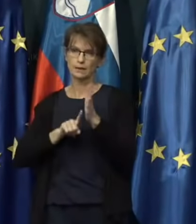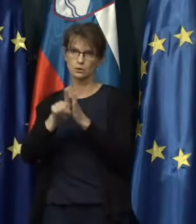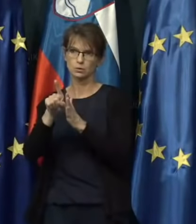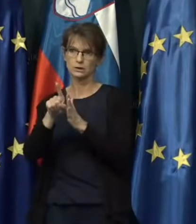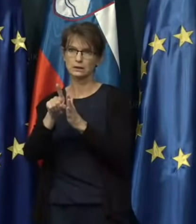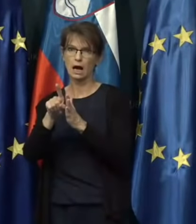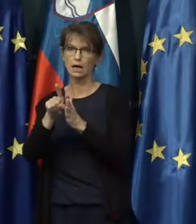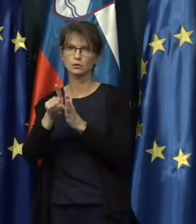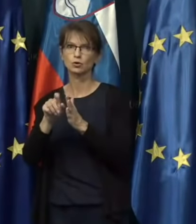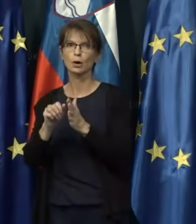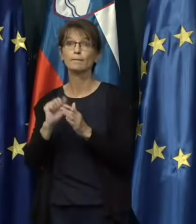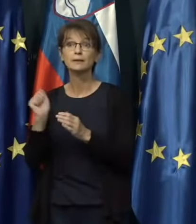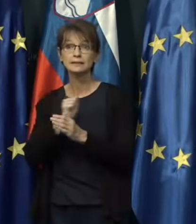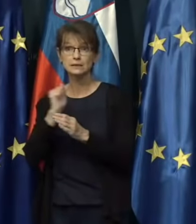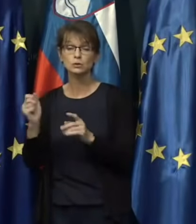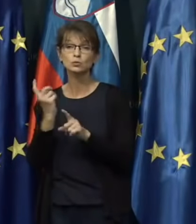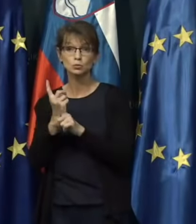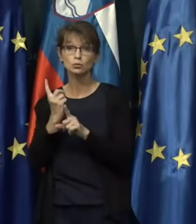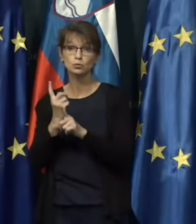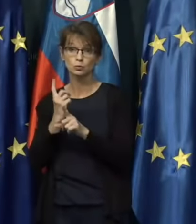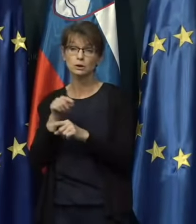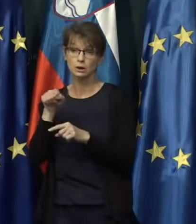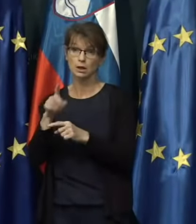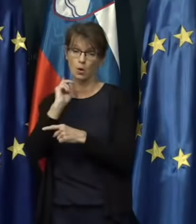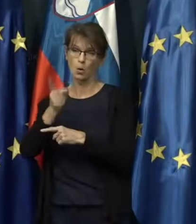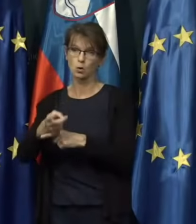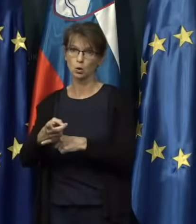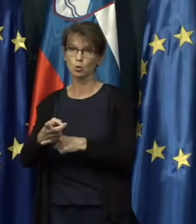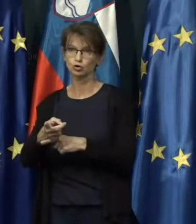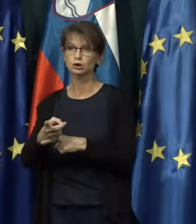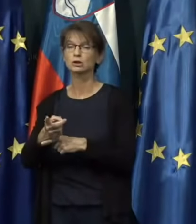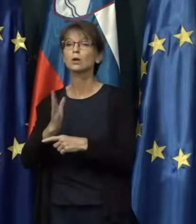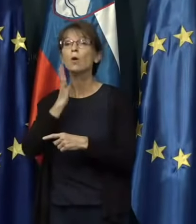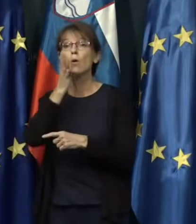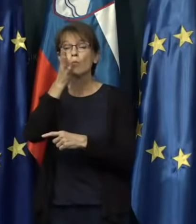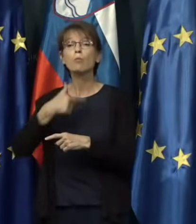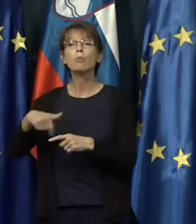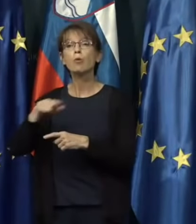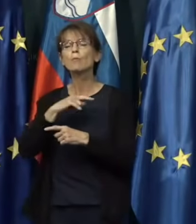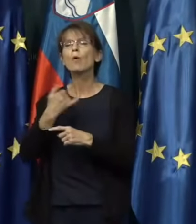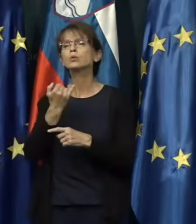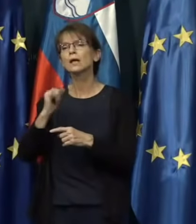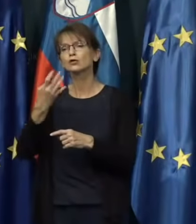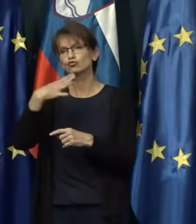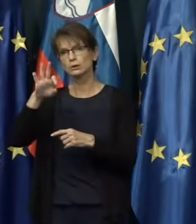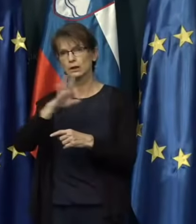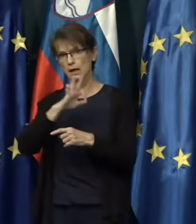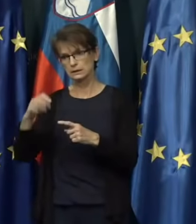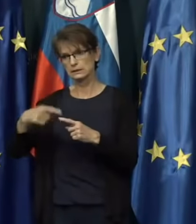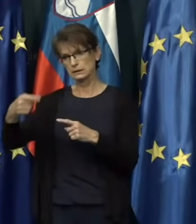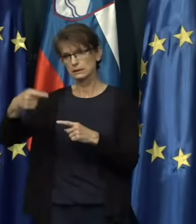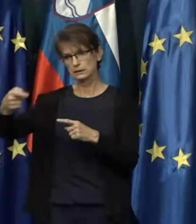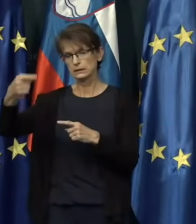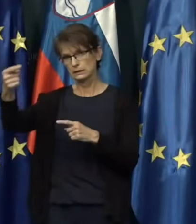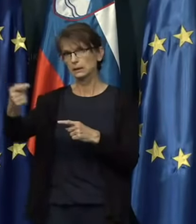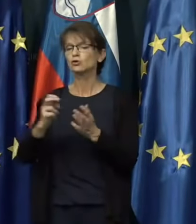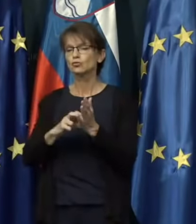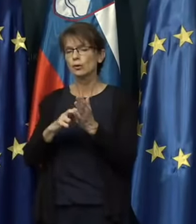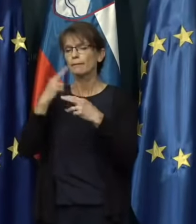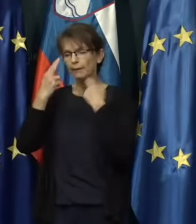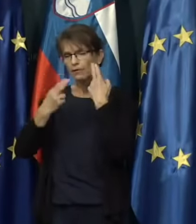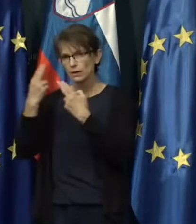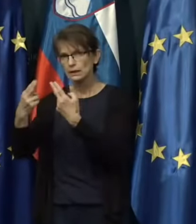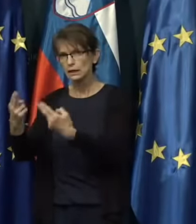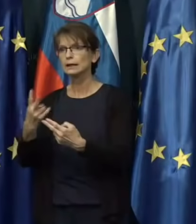in zato tudi takšna odločitev, ki jo bomo pač vsakih 14 dni preverjali, glede na